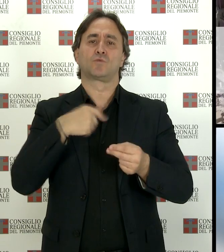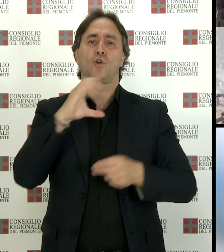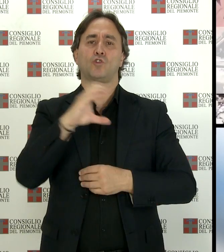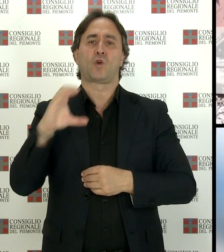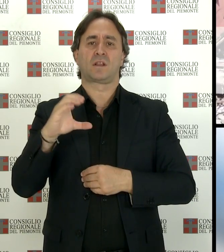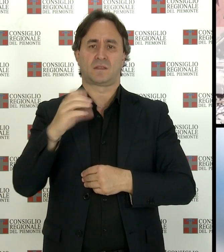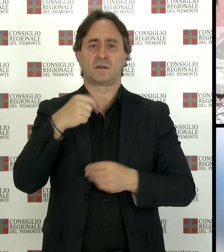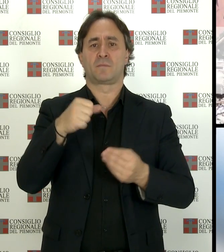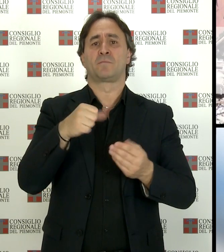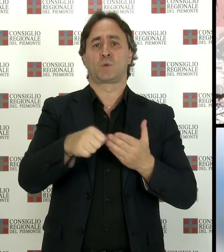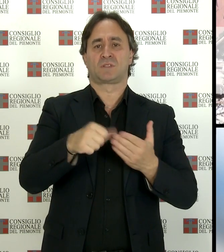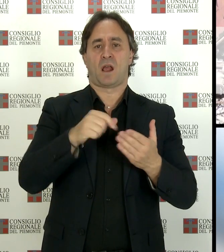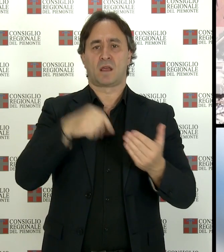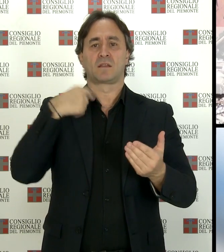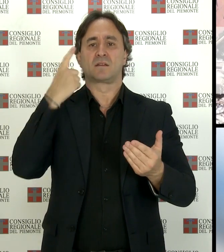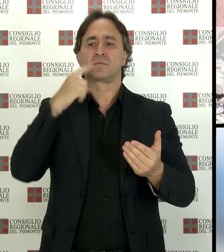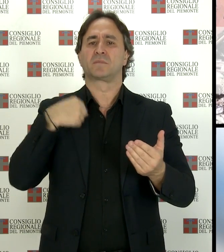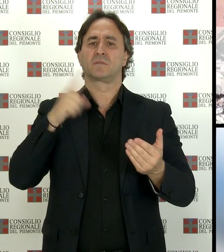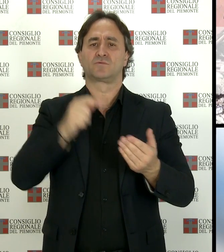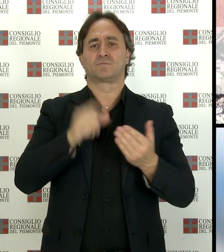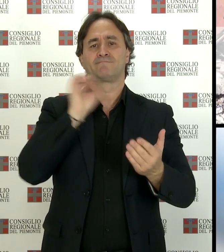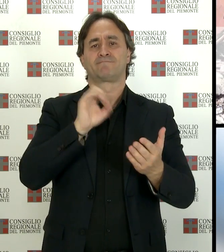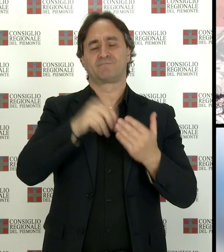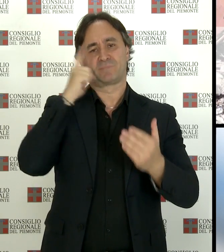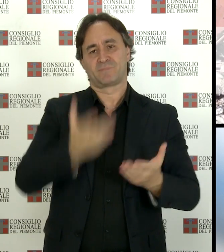a favore di chi è rimasto senza casa grazie